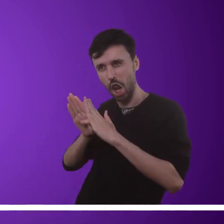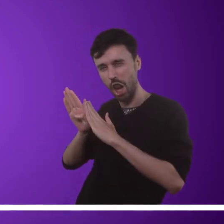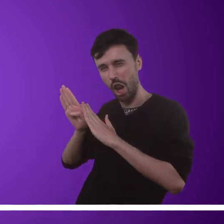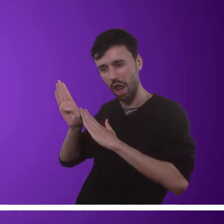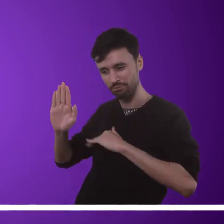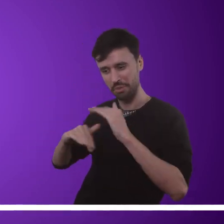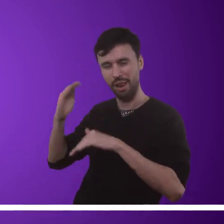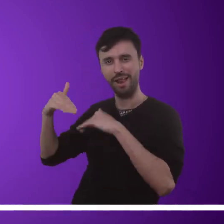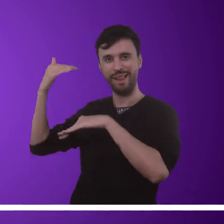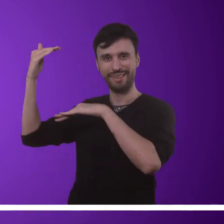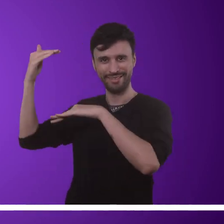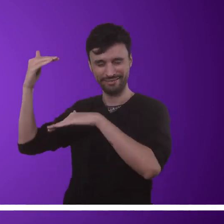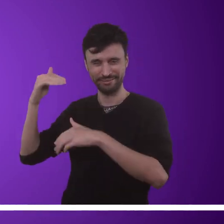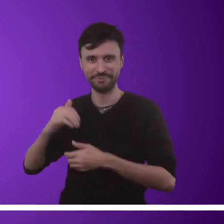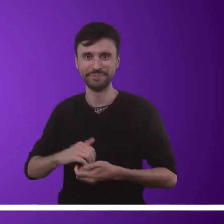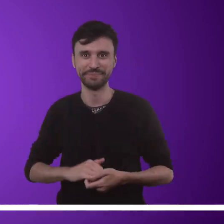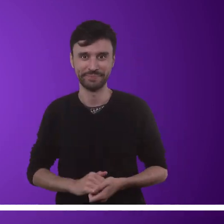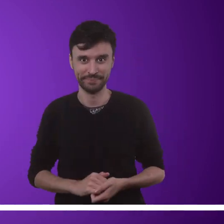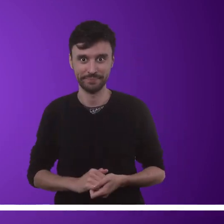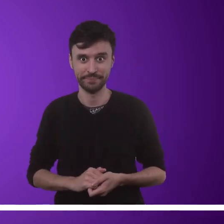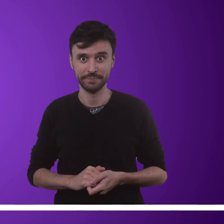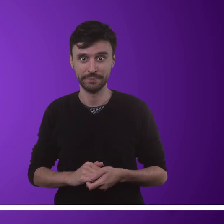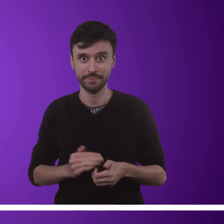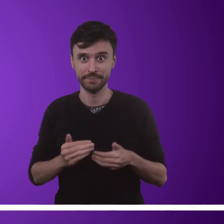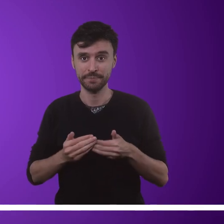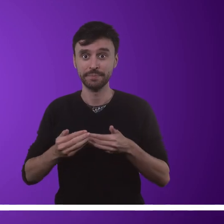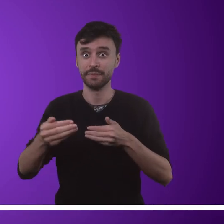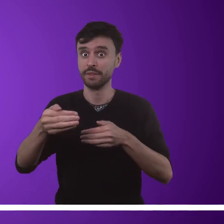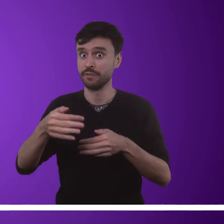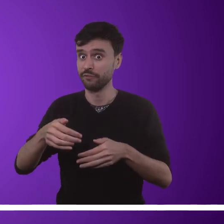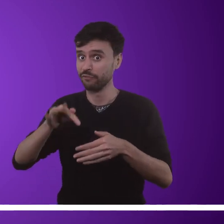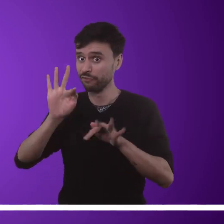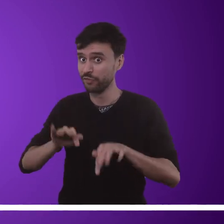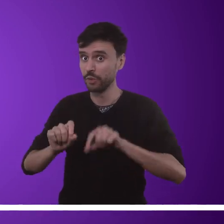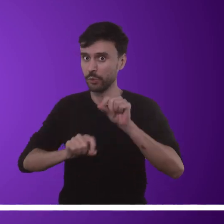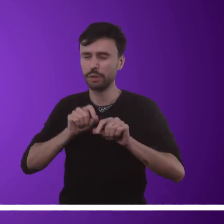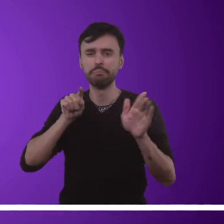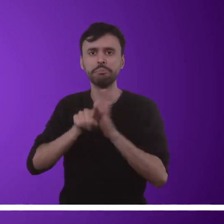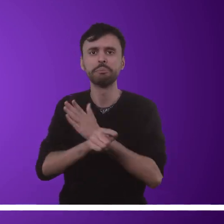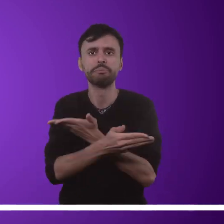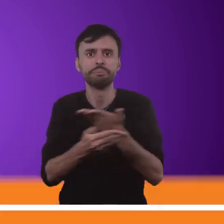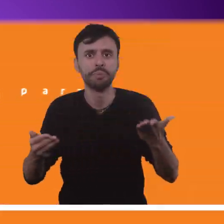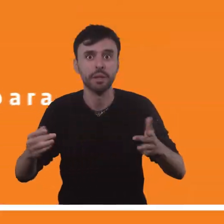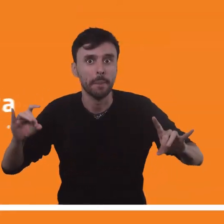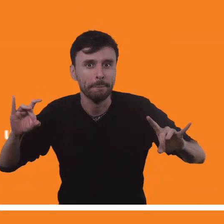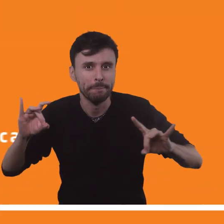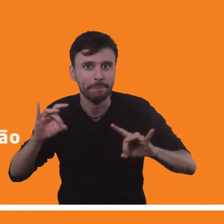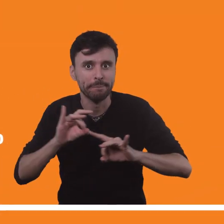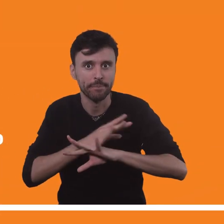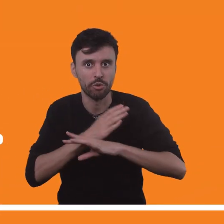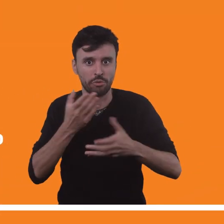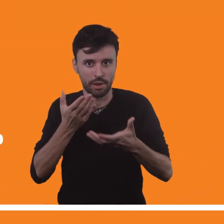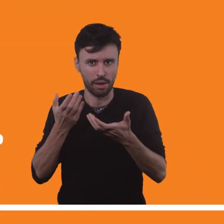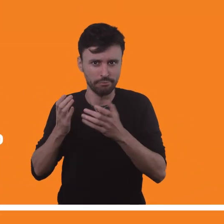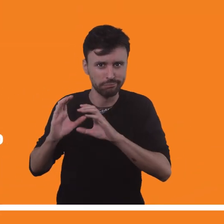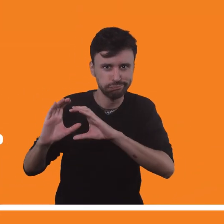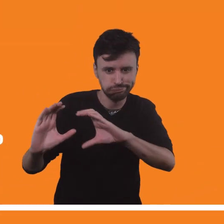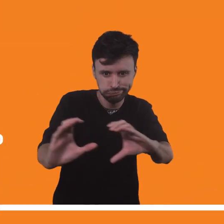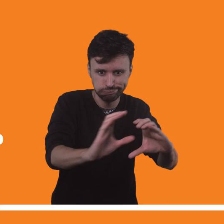aprender a se desenvolver. E para encerrar, fica uma pergunta. Você está pronto para contribuir com uma comunicação